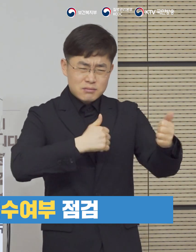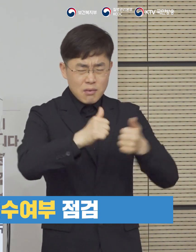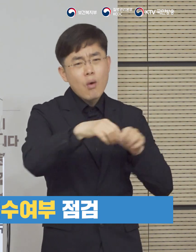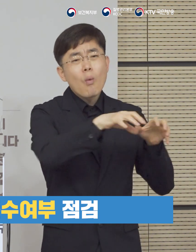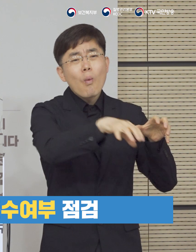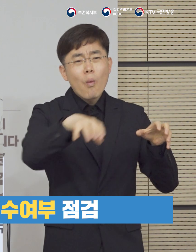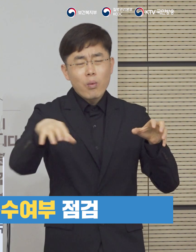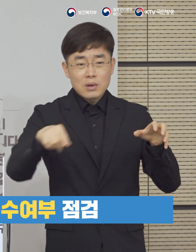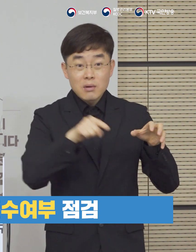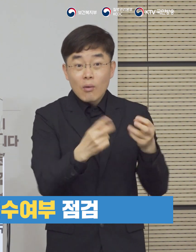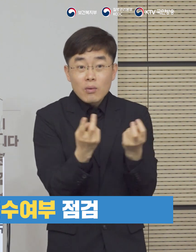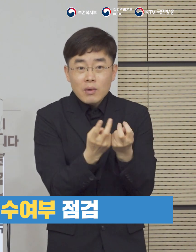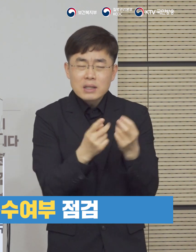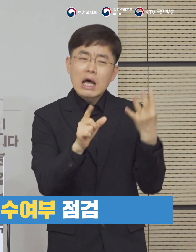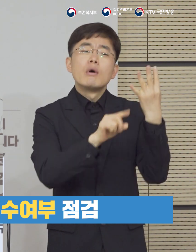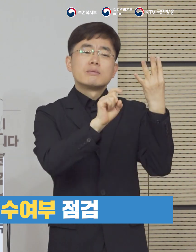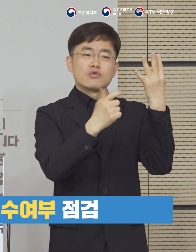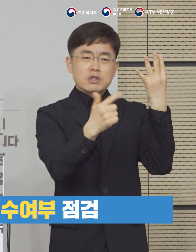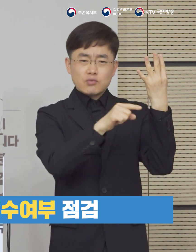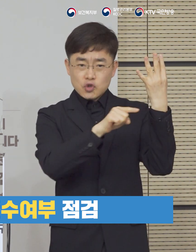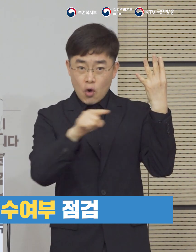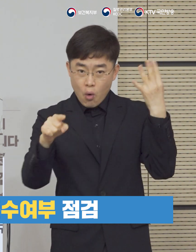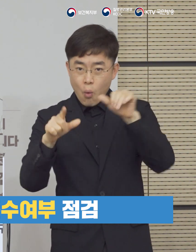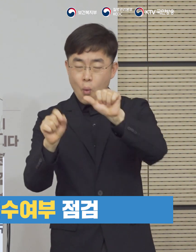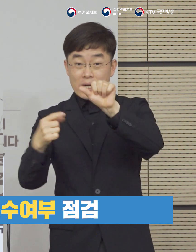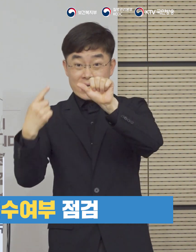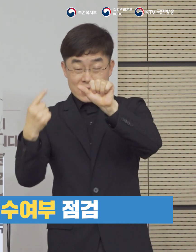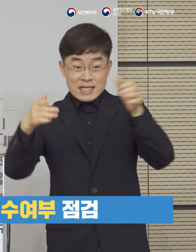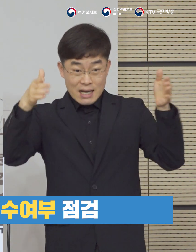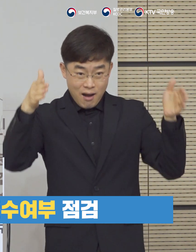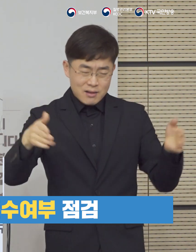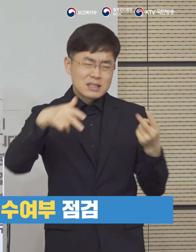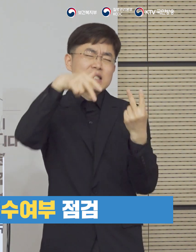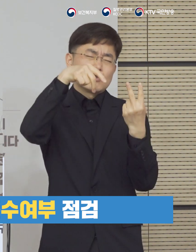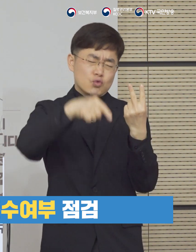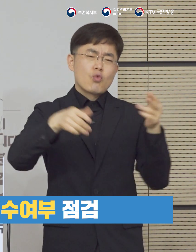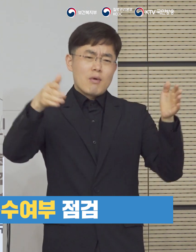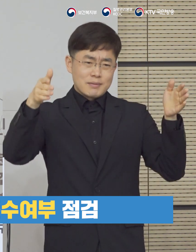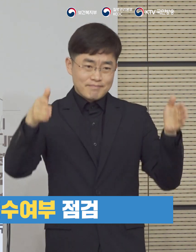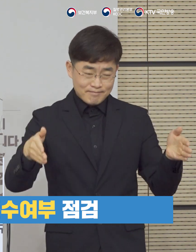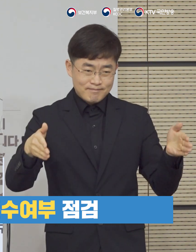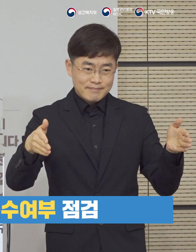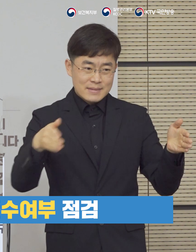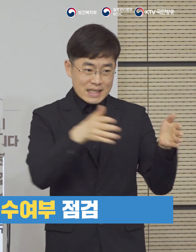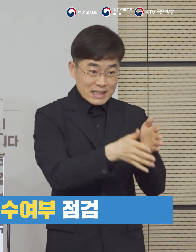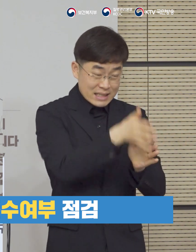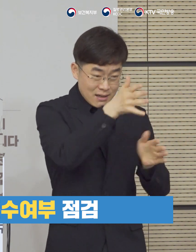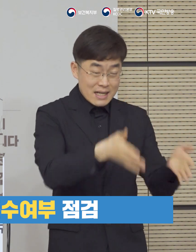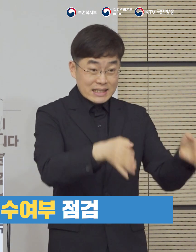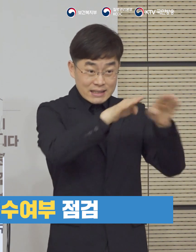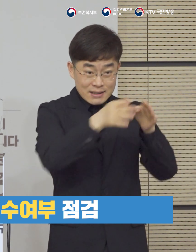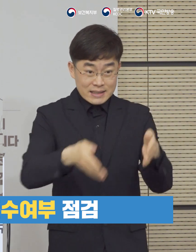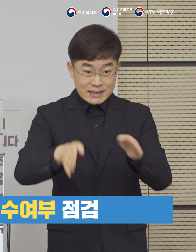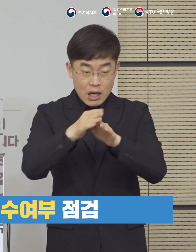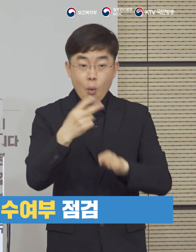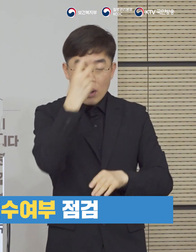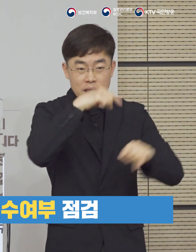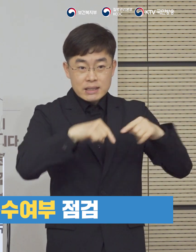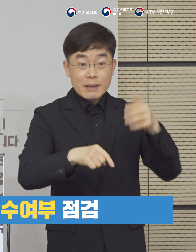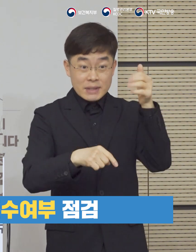이용하는 사회복지시설에 대하여는 4월 16일부터 5월 1일까지 2주간 시설별